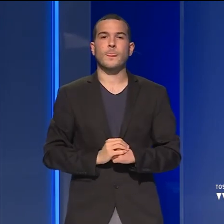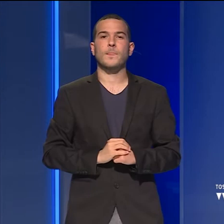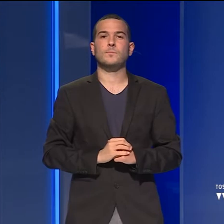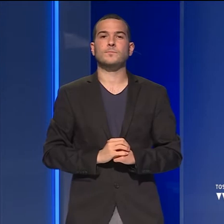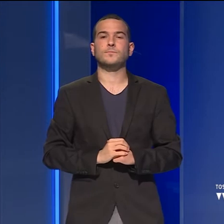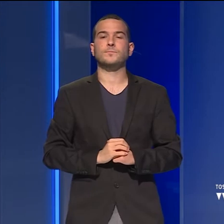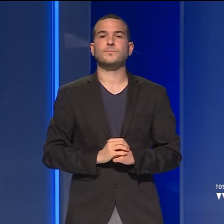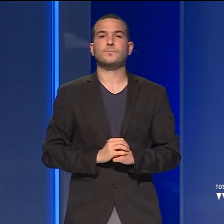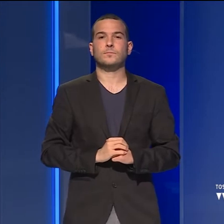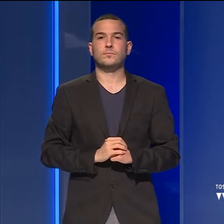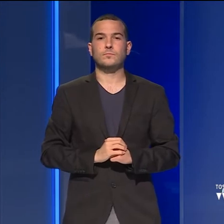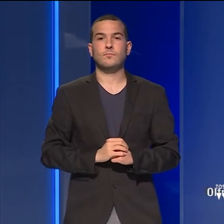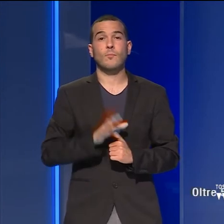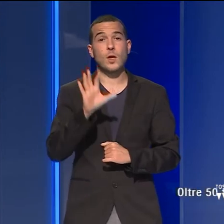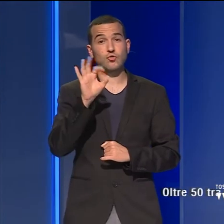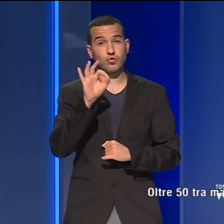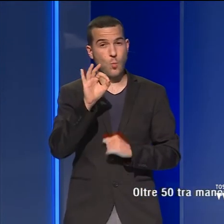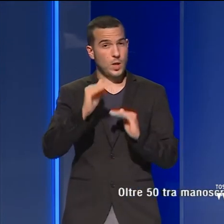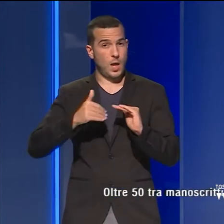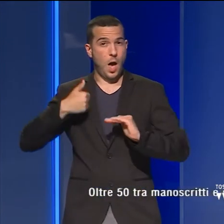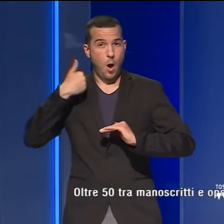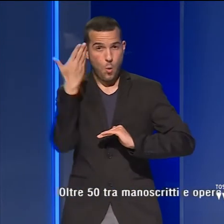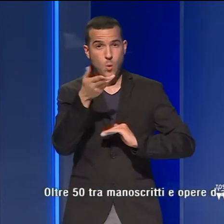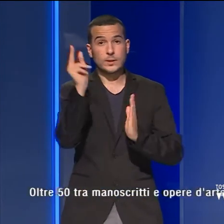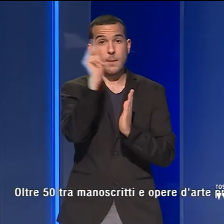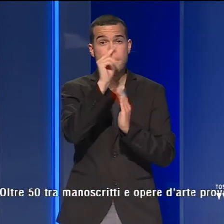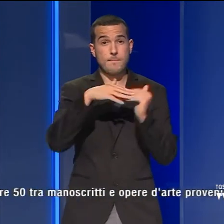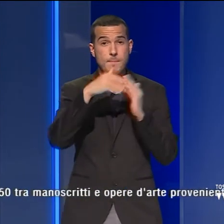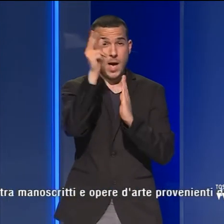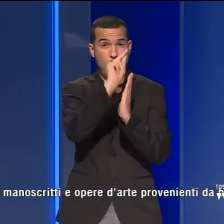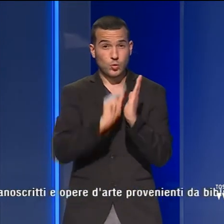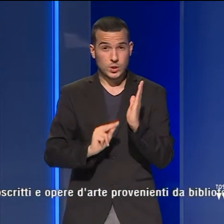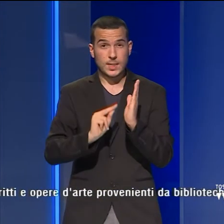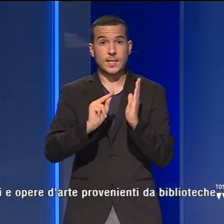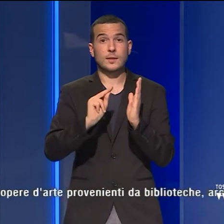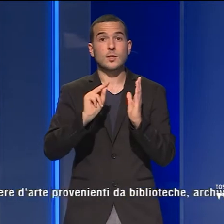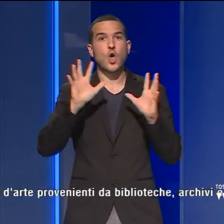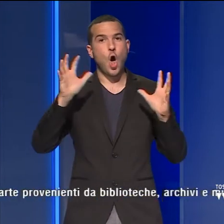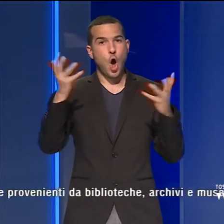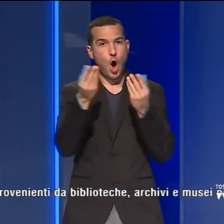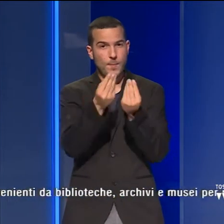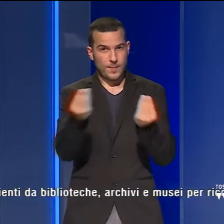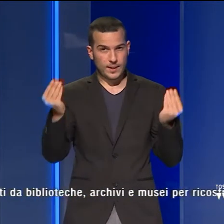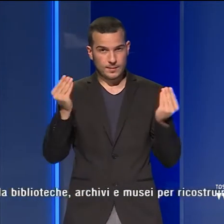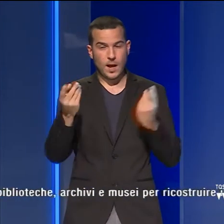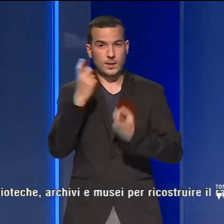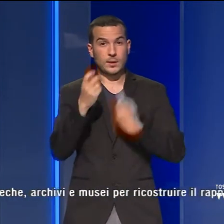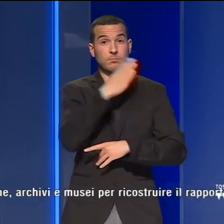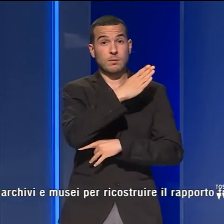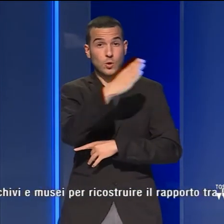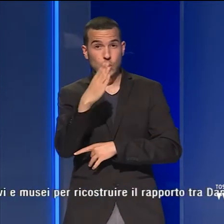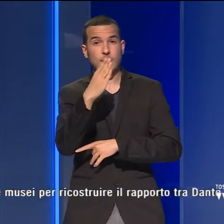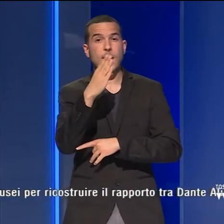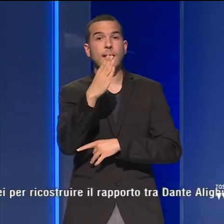Oltre 50 tra manoscritti e opere d'arte provenienti da biblioteche, archivi e